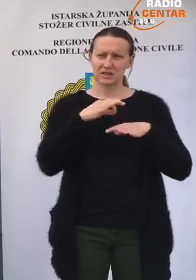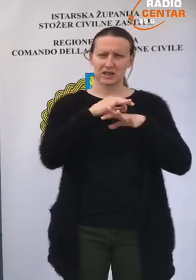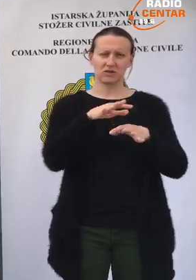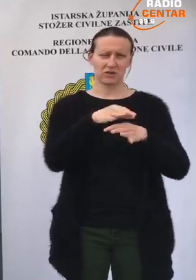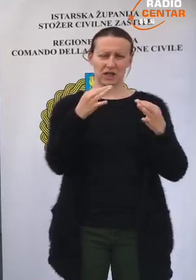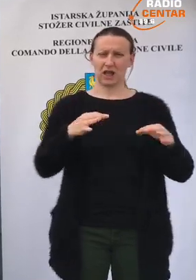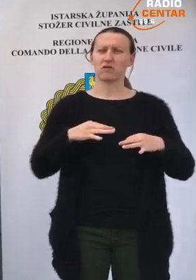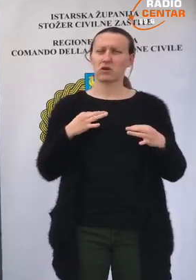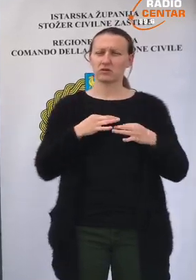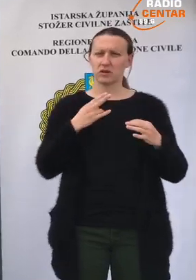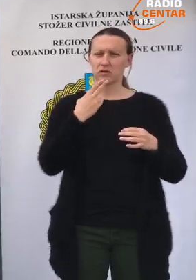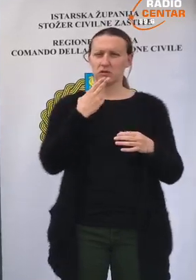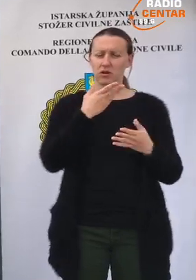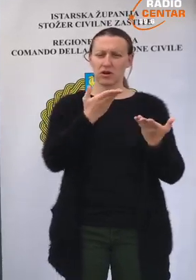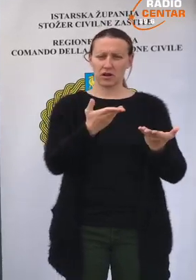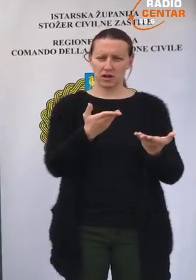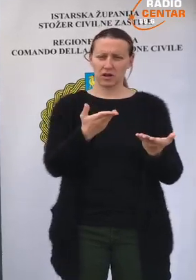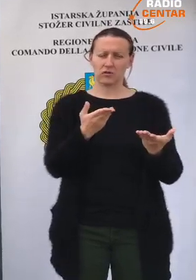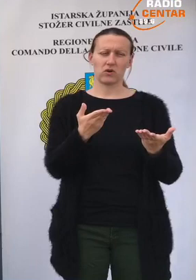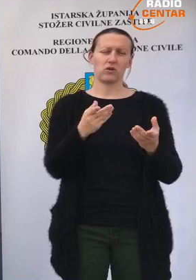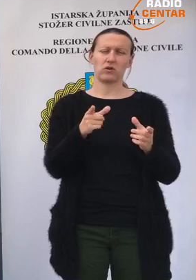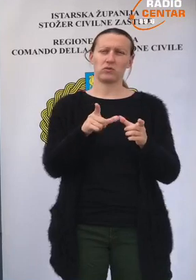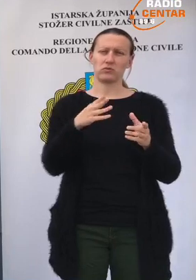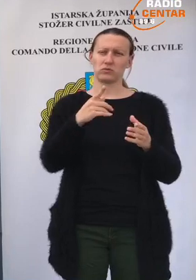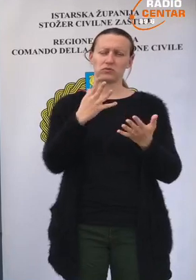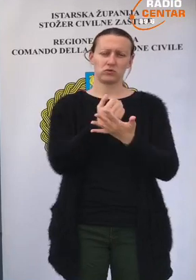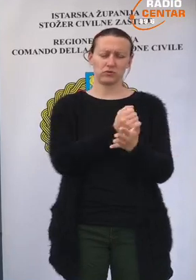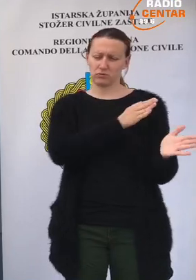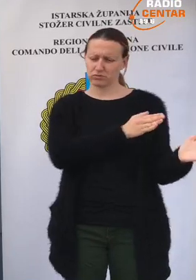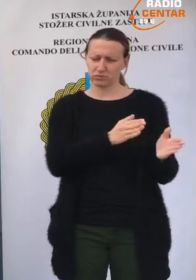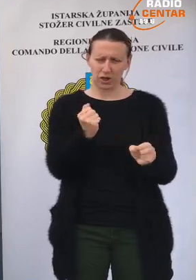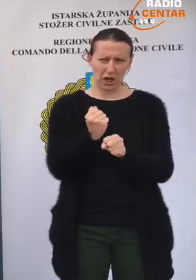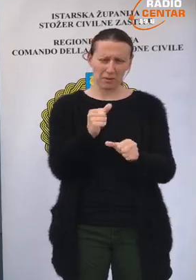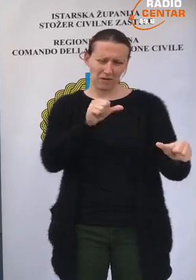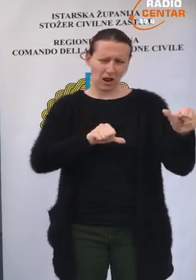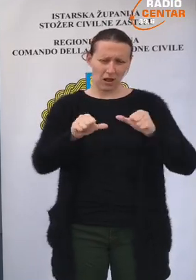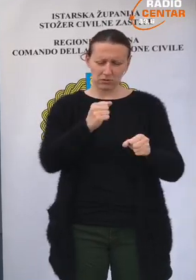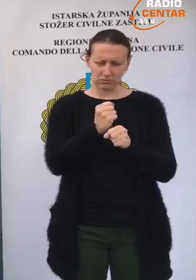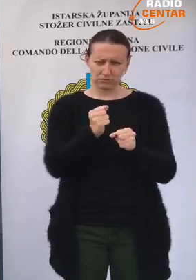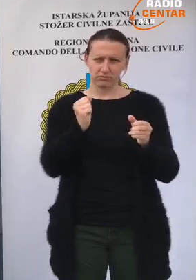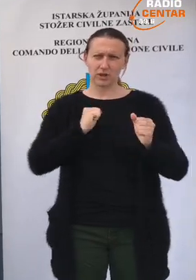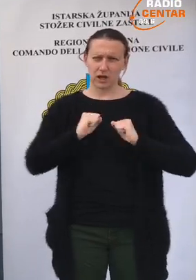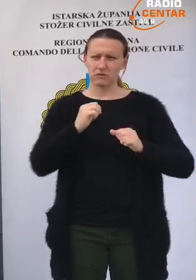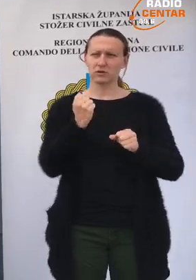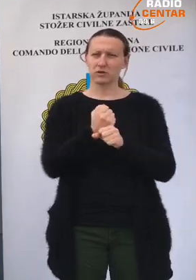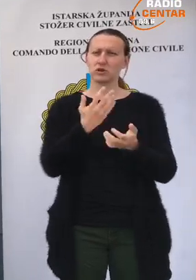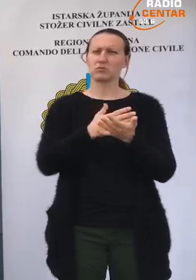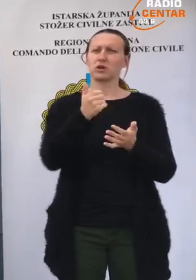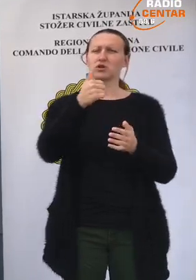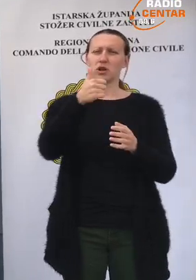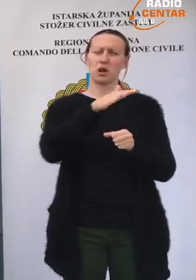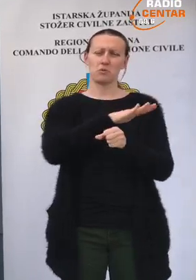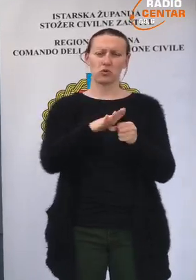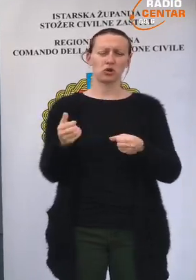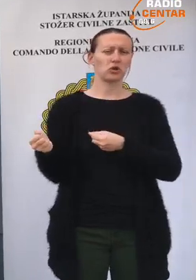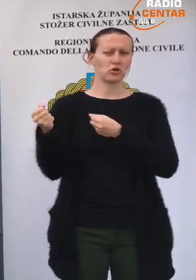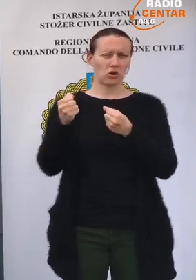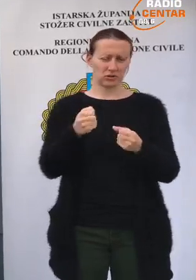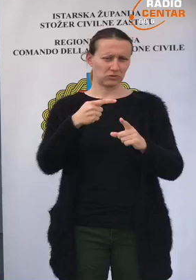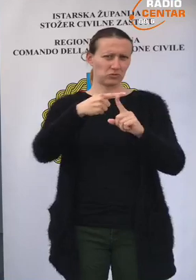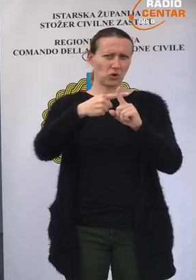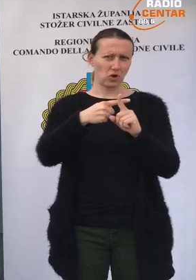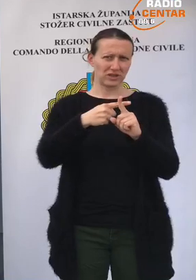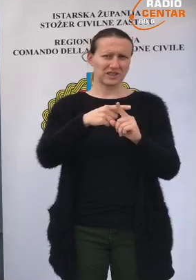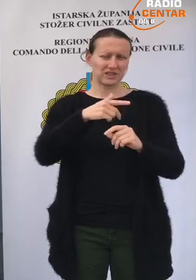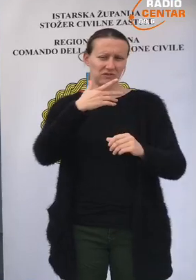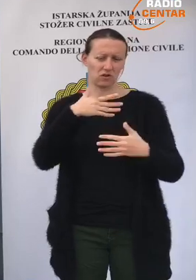Zavodu za javno zdravstvo koji je, evo ga, ustrojio laboratori, gdje će to biti još jedan puni doprinos i